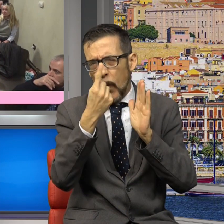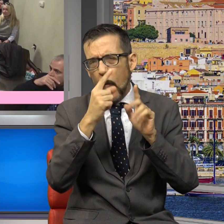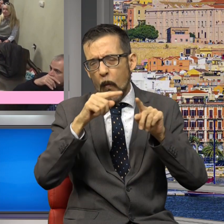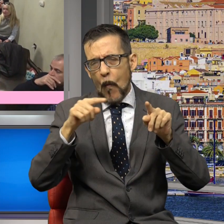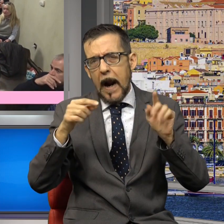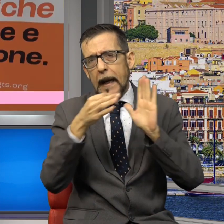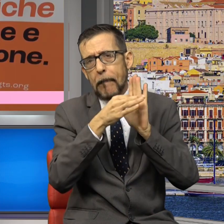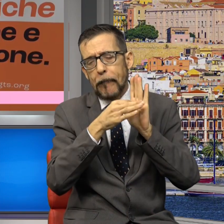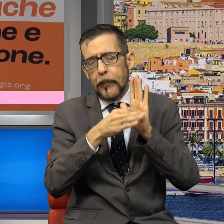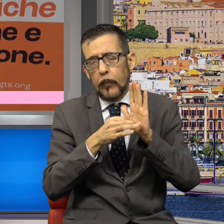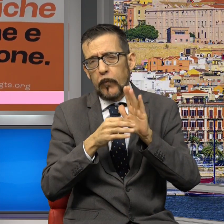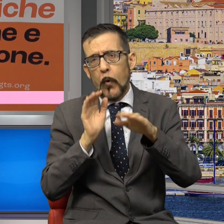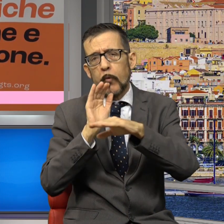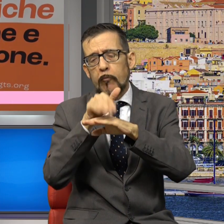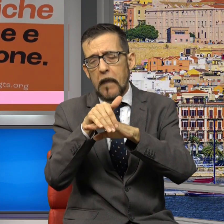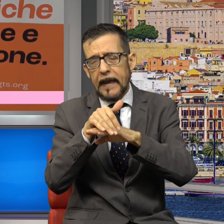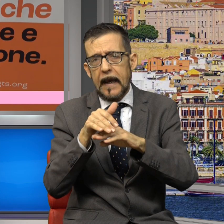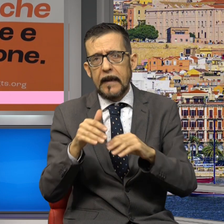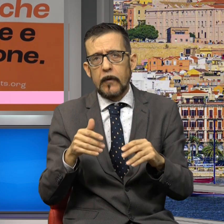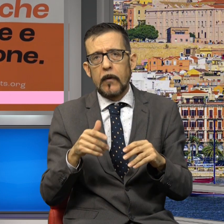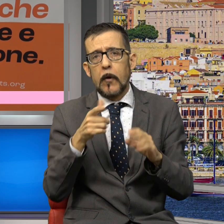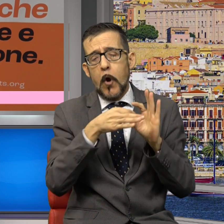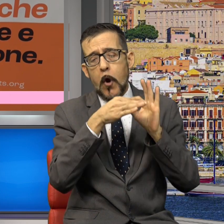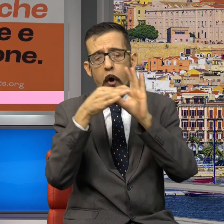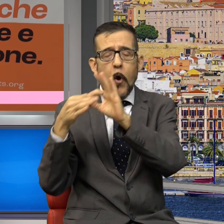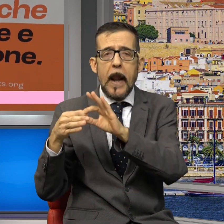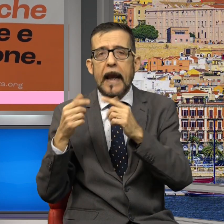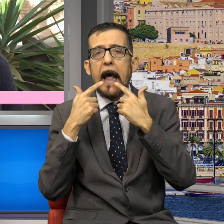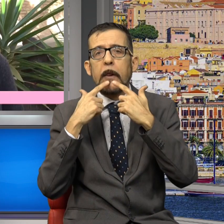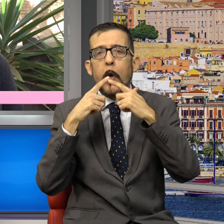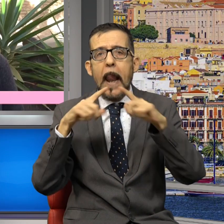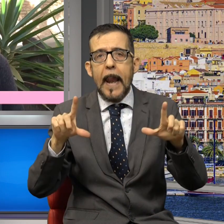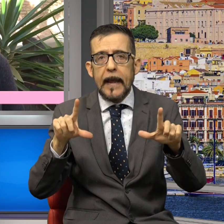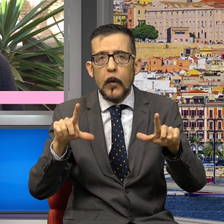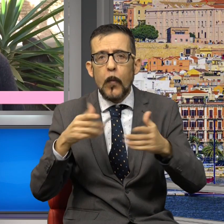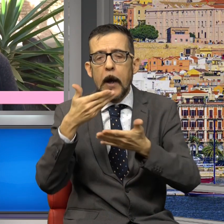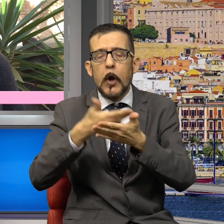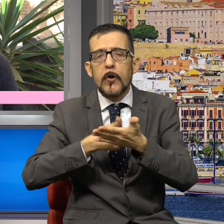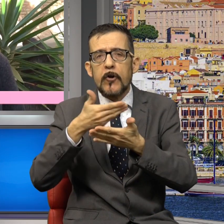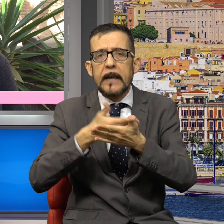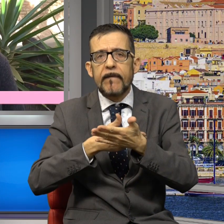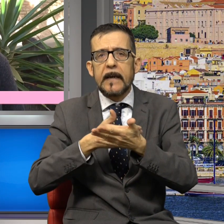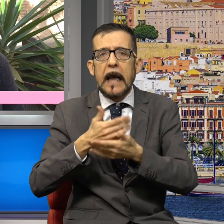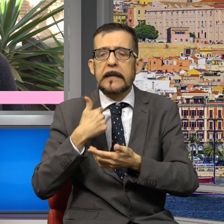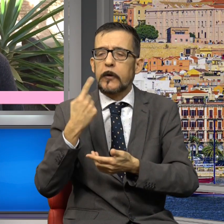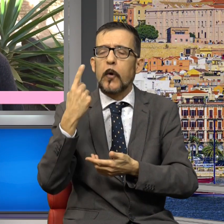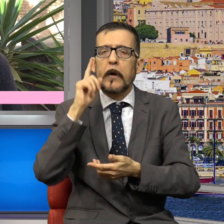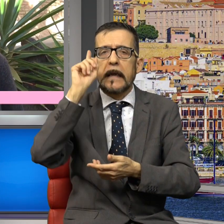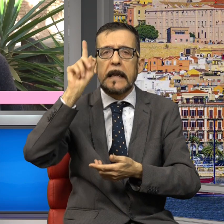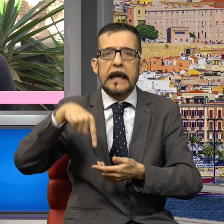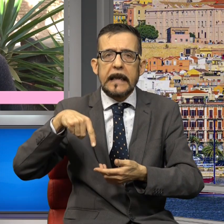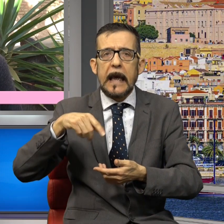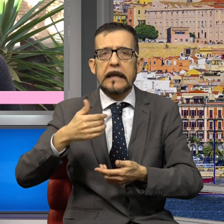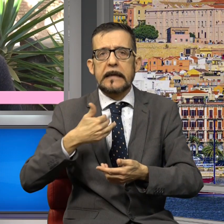questi è per esempio quello legato alle lingue, le certificazioni linguistiche che ci vengono richieste in questo momento